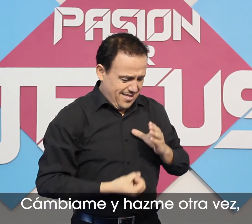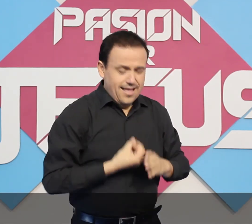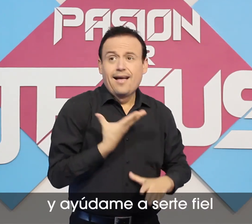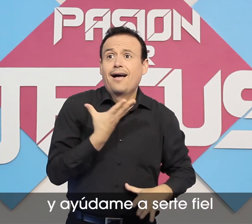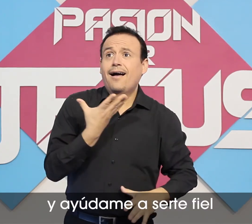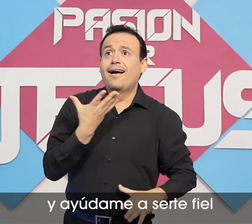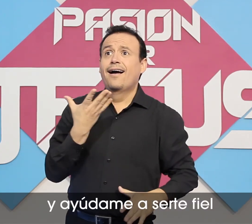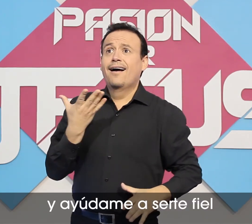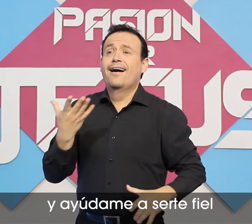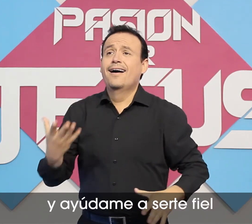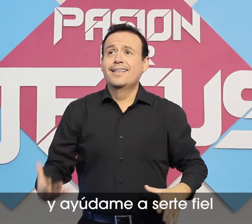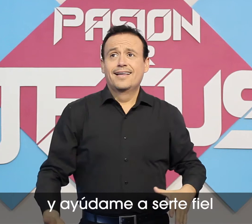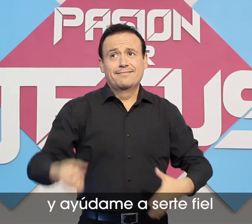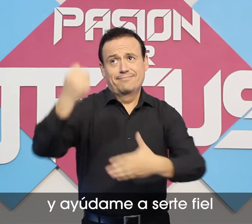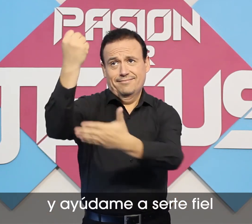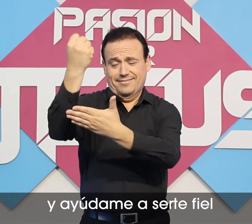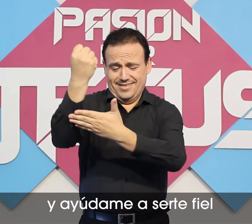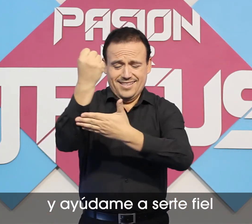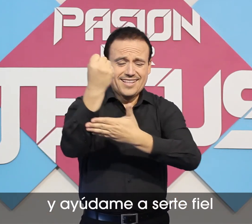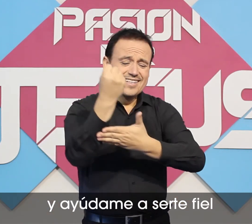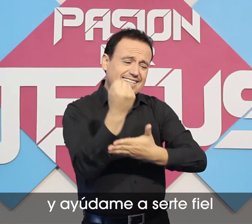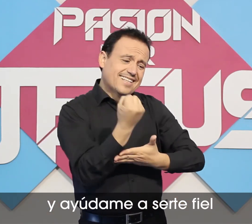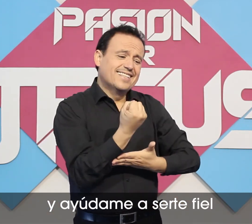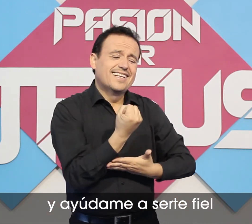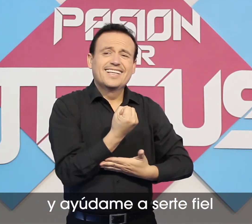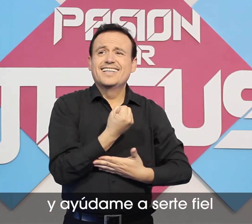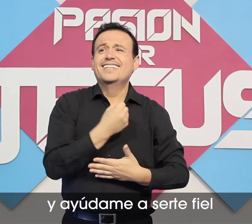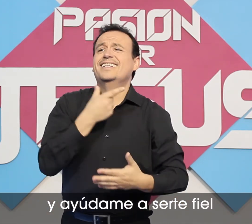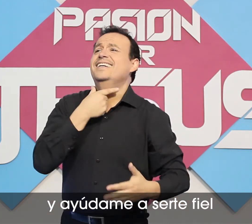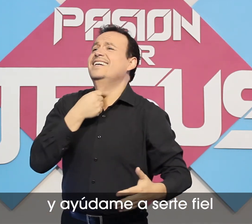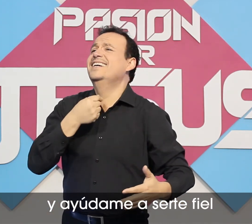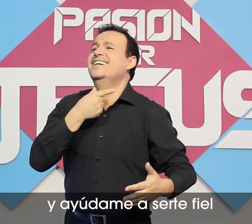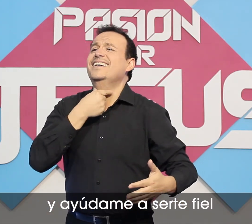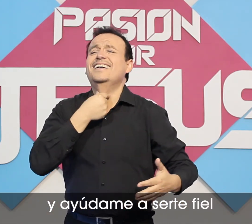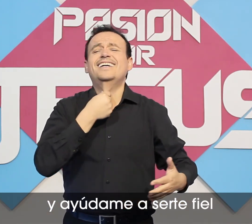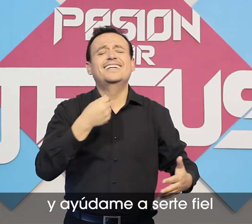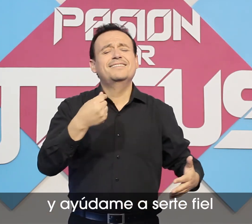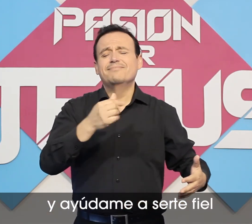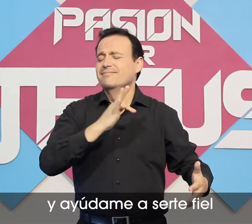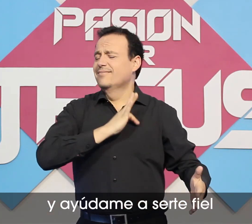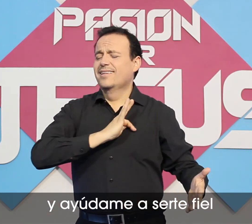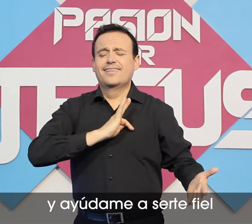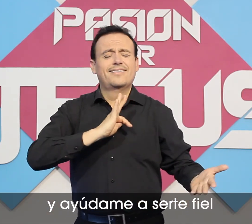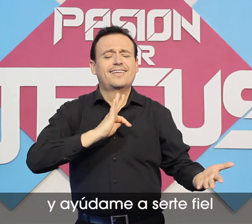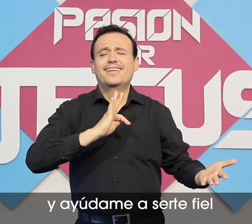Y ayúdame a ser de fiel